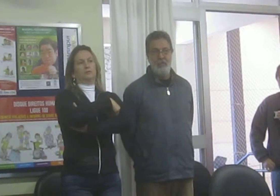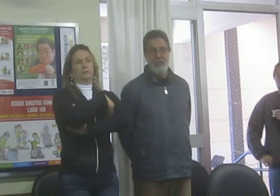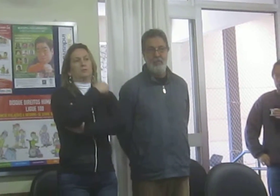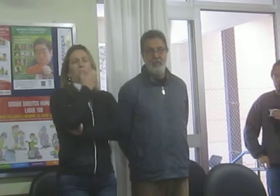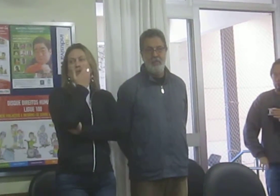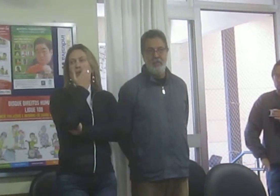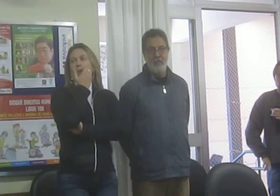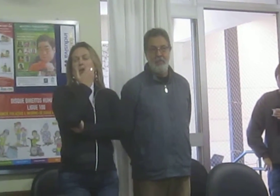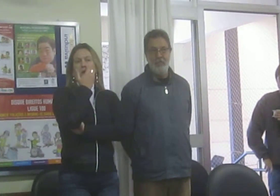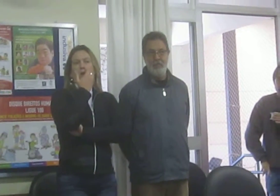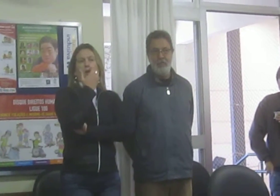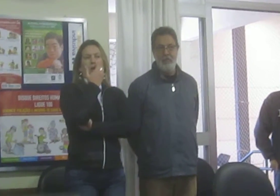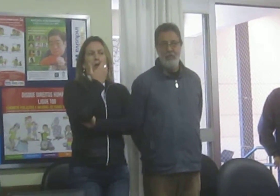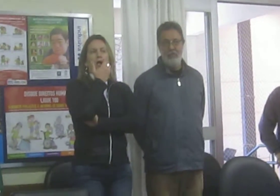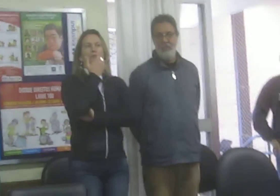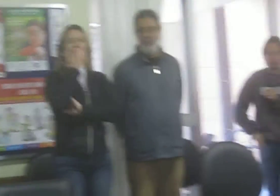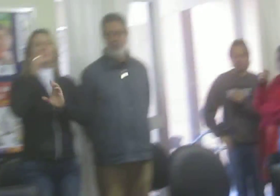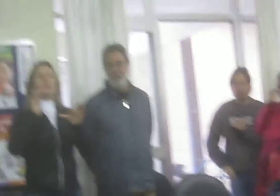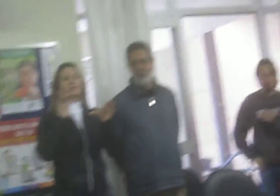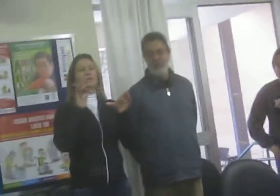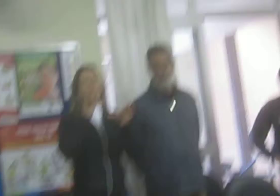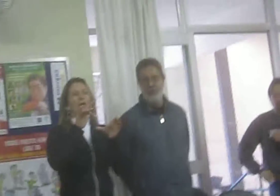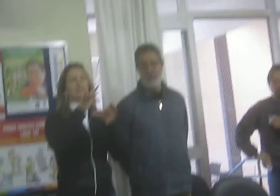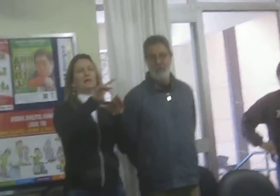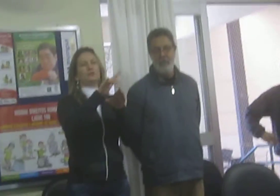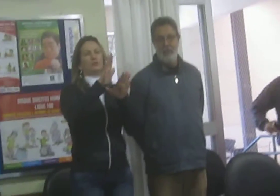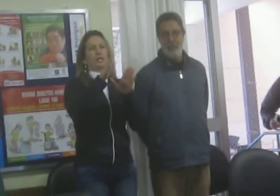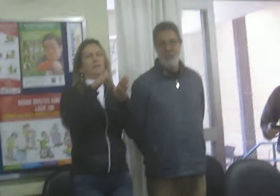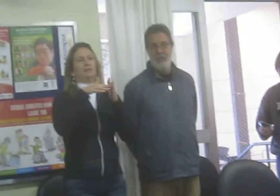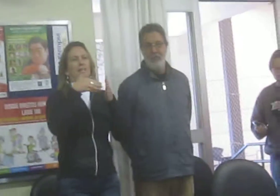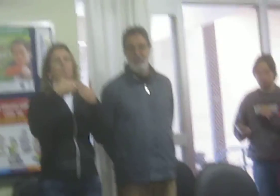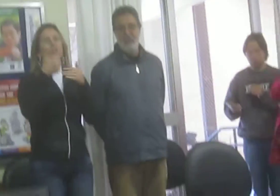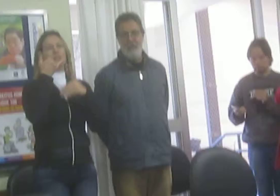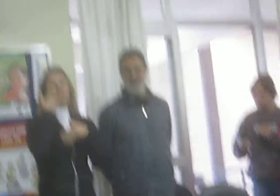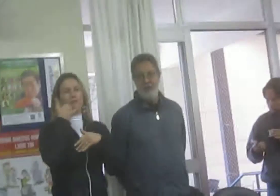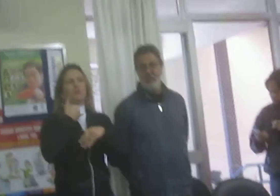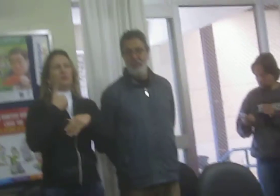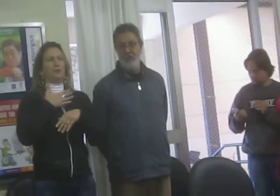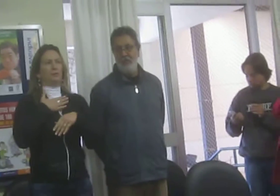foi... Beleza, óbvio. A prefeitura tem um cadastro já, de tédio que já foi preparado também.